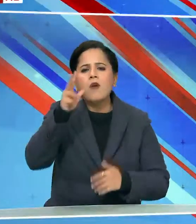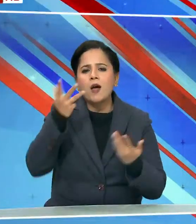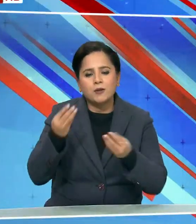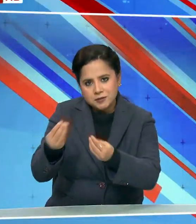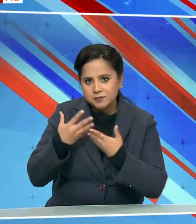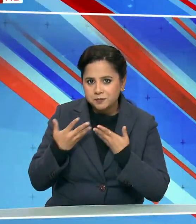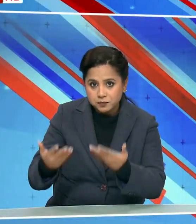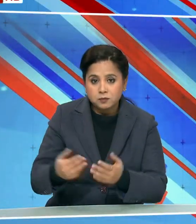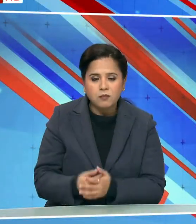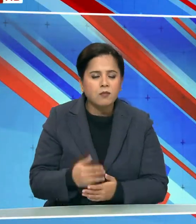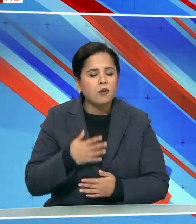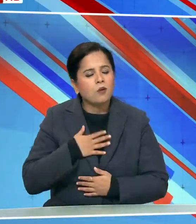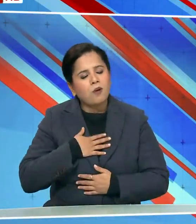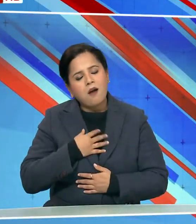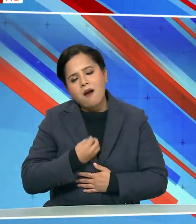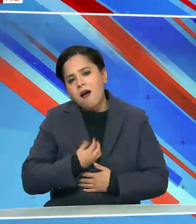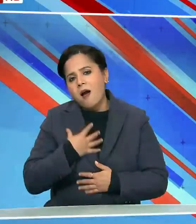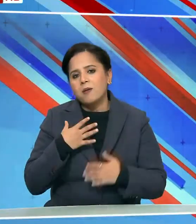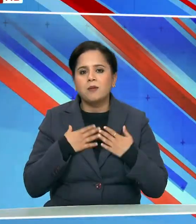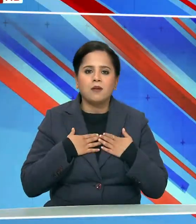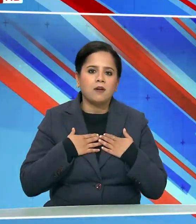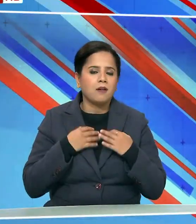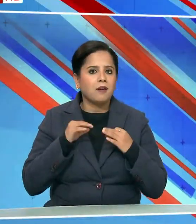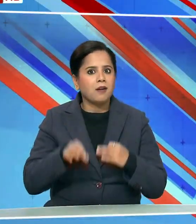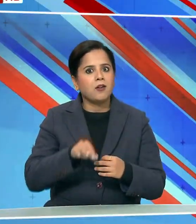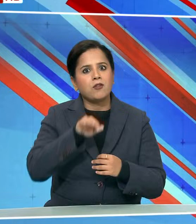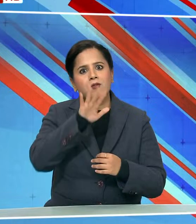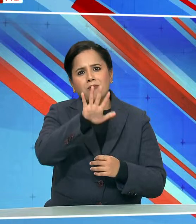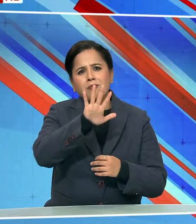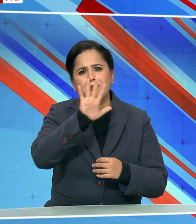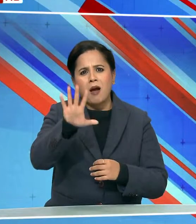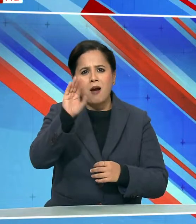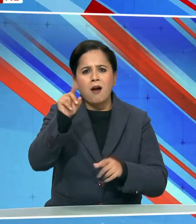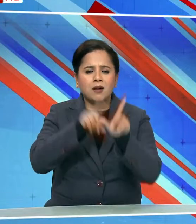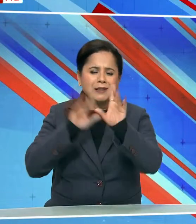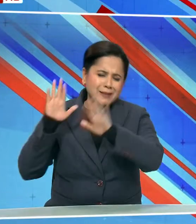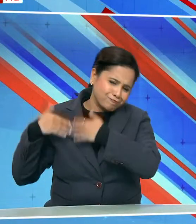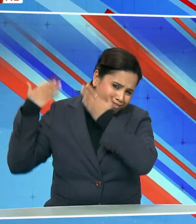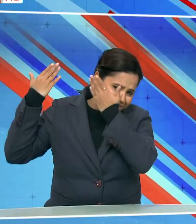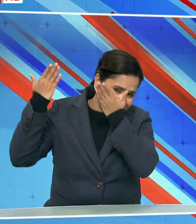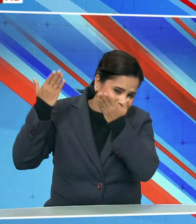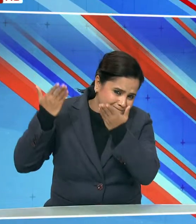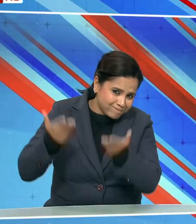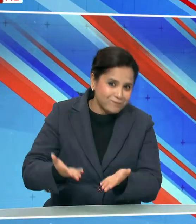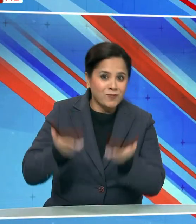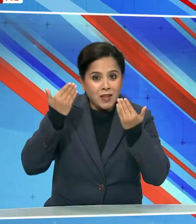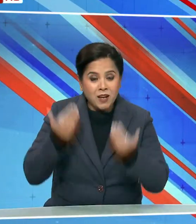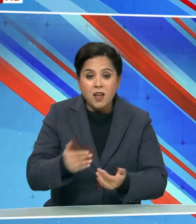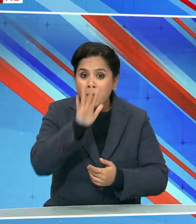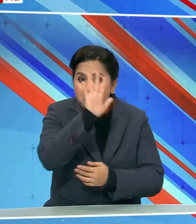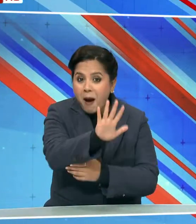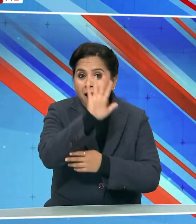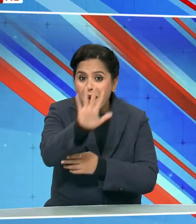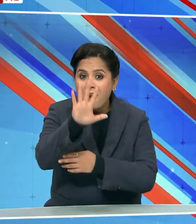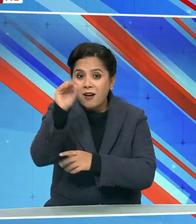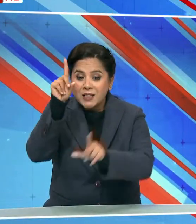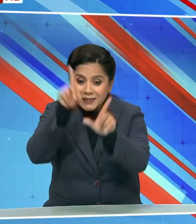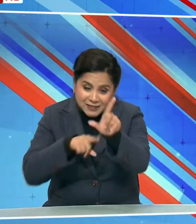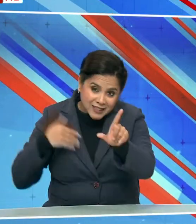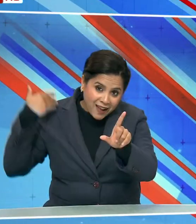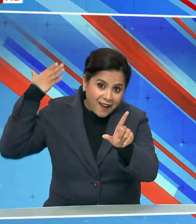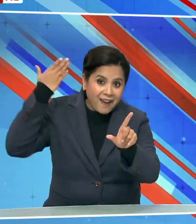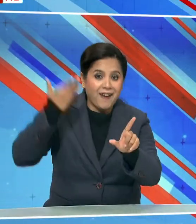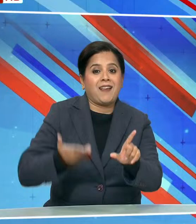चाहेंगे बहुत अच्छा लग रहा है साड़े 500 साल बात जो है साड़े 500 साल हो गया